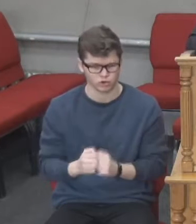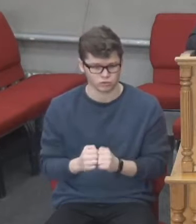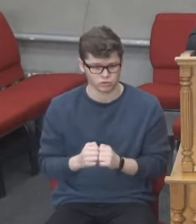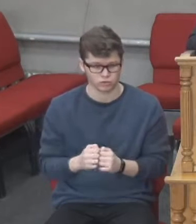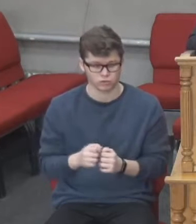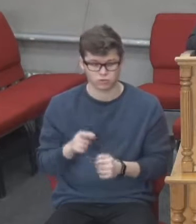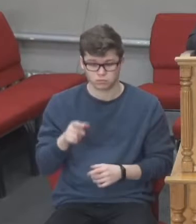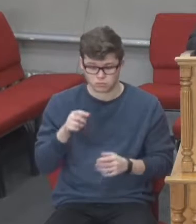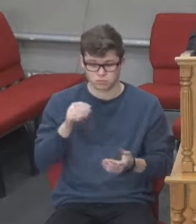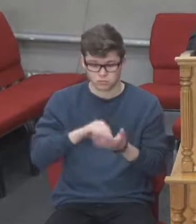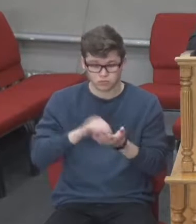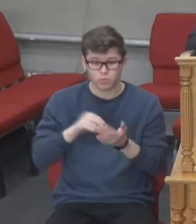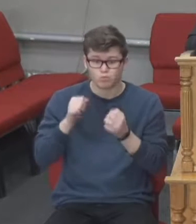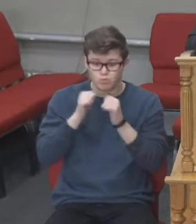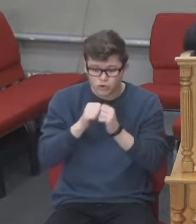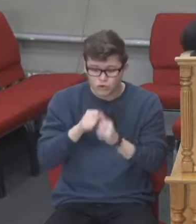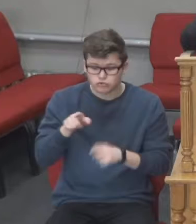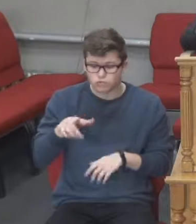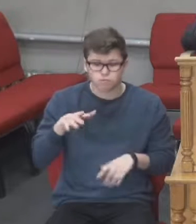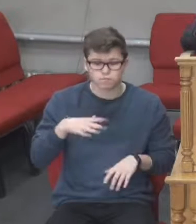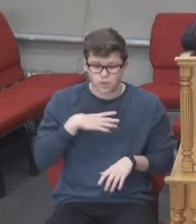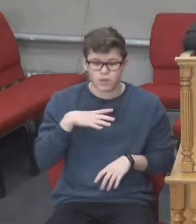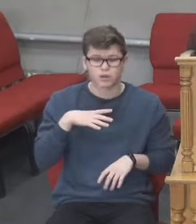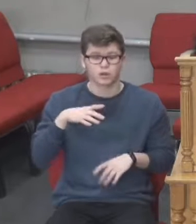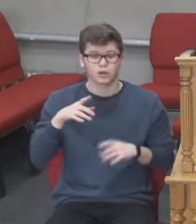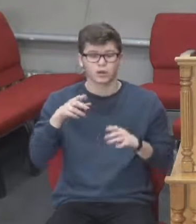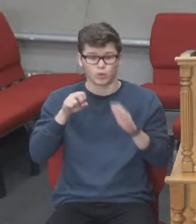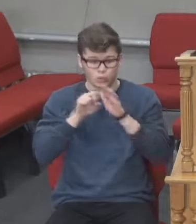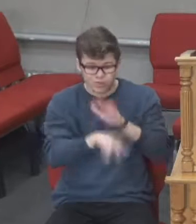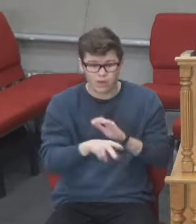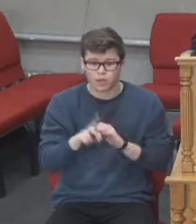ваша втеча не сталася зимою, ані в суботу.